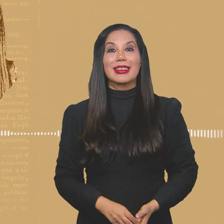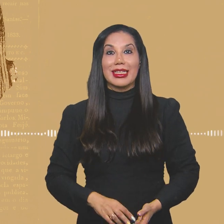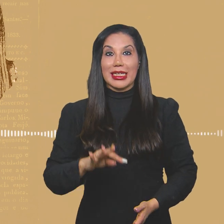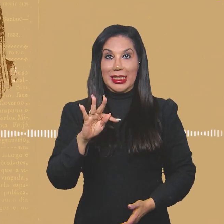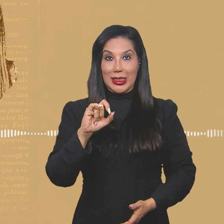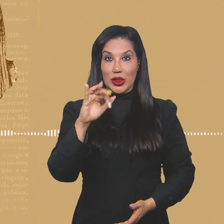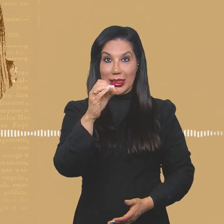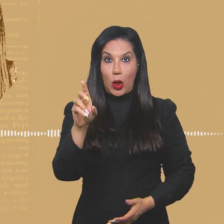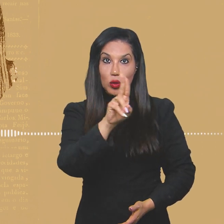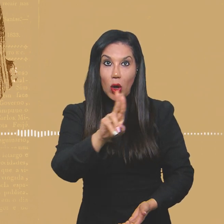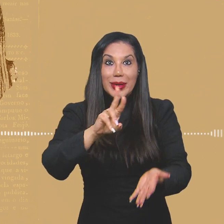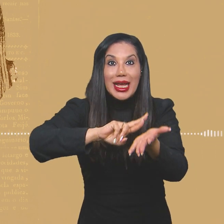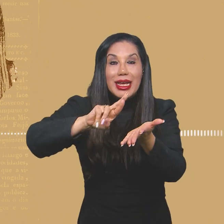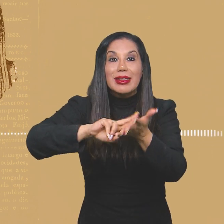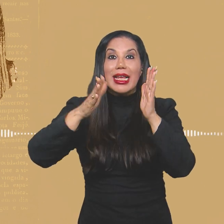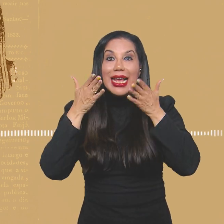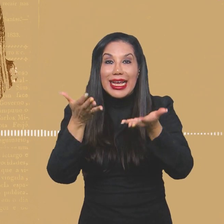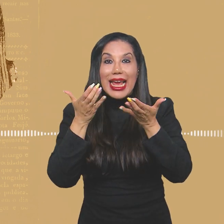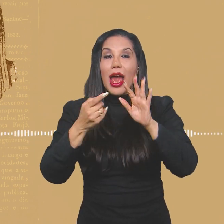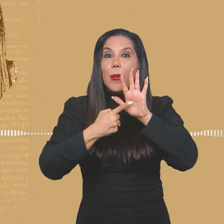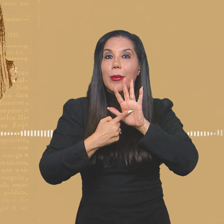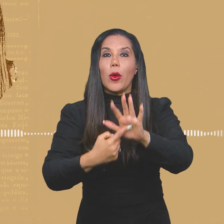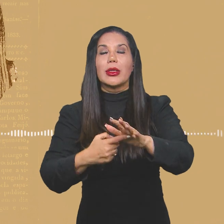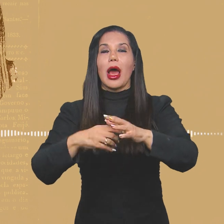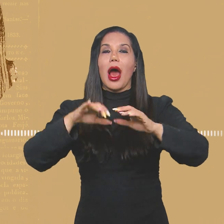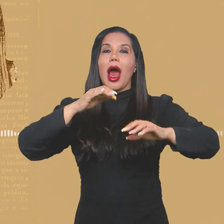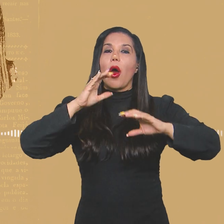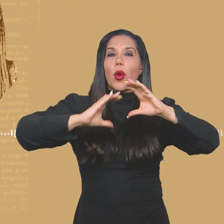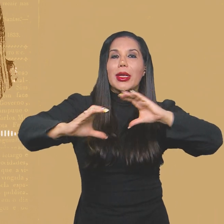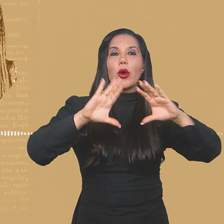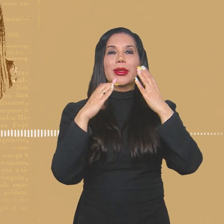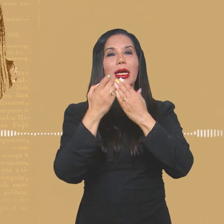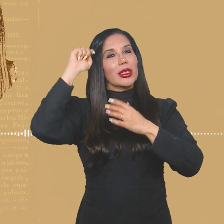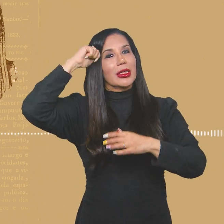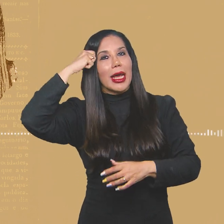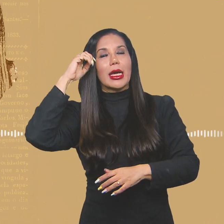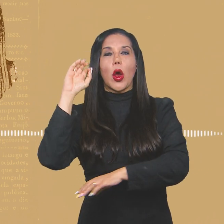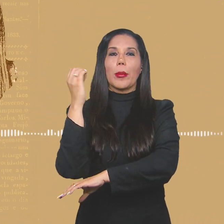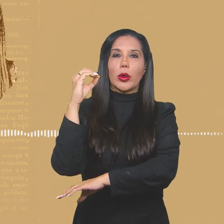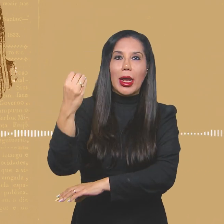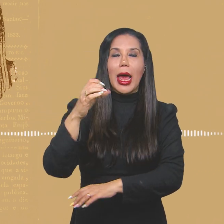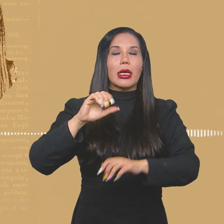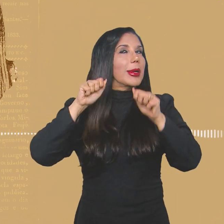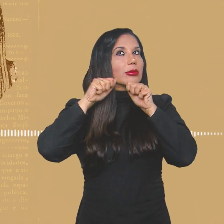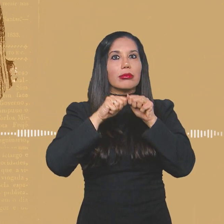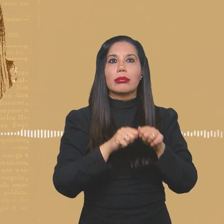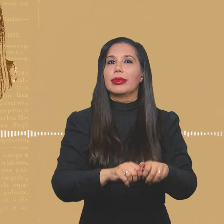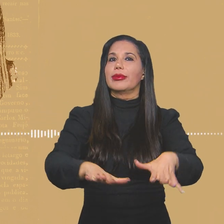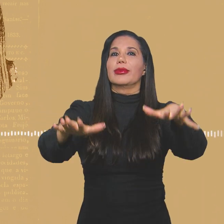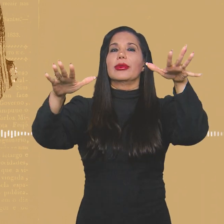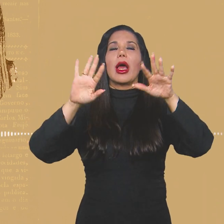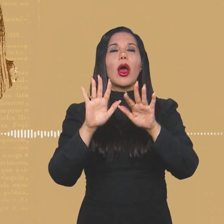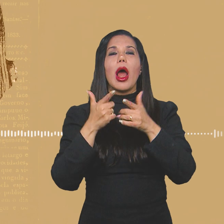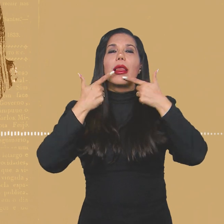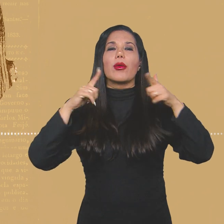Tição pretende falar com a comunidade negra não só de Porto Alegre, através de uma linguagem simples e buscando